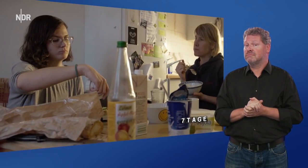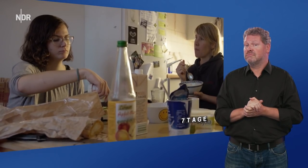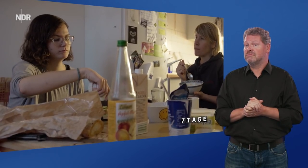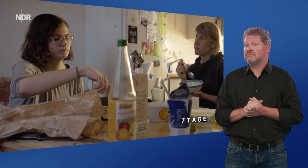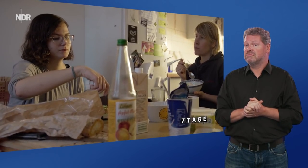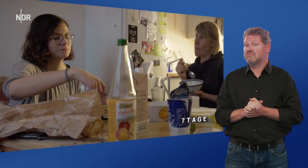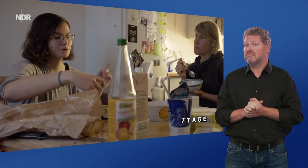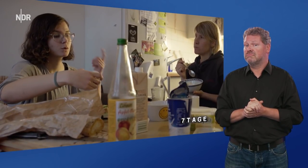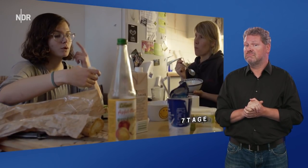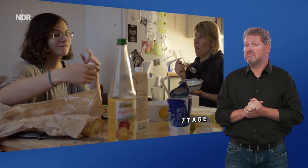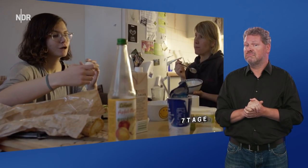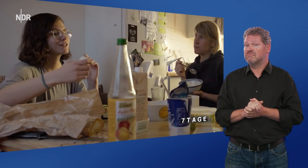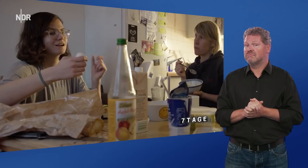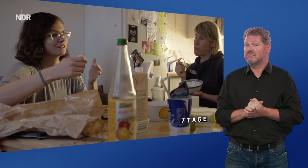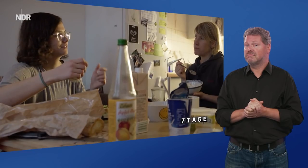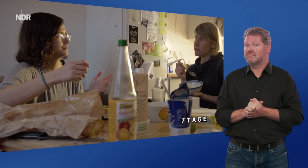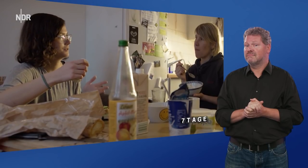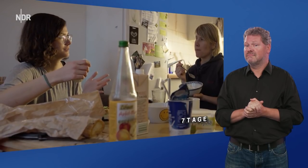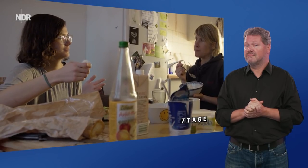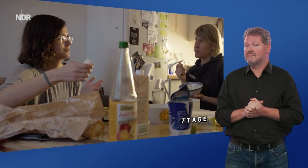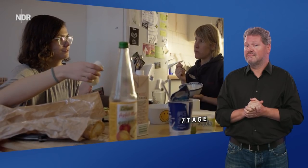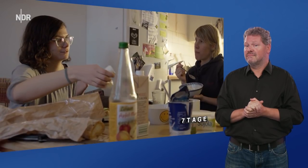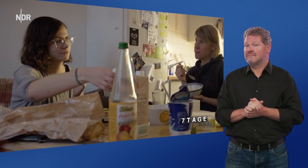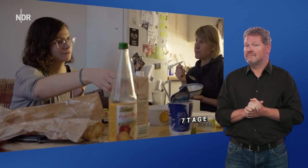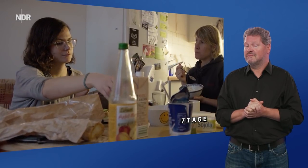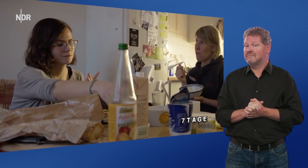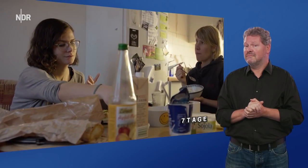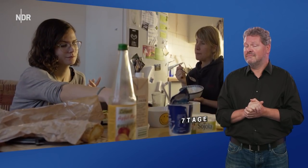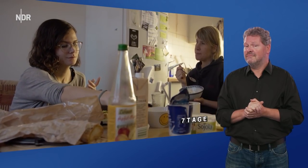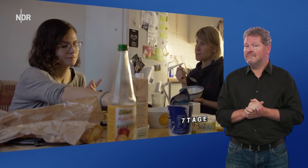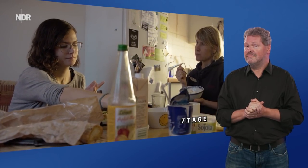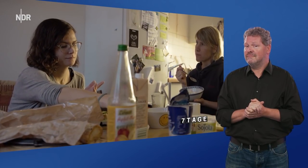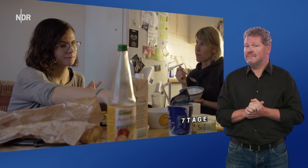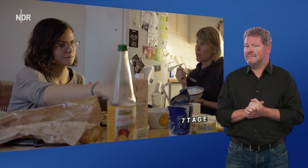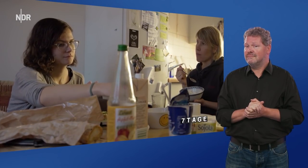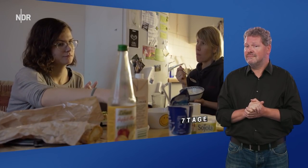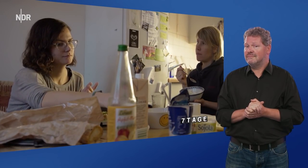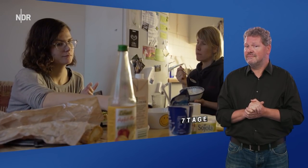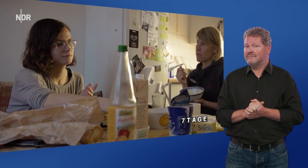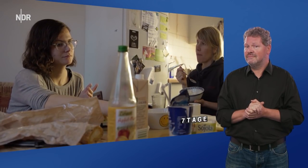Nö. Also ich hab ein paar hörende Freunde, die auch nicht gebärden können.